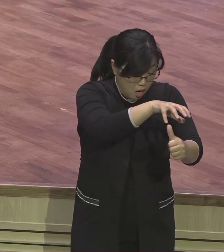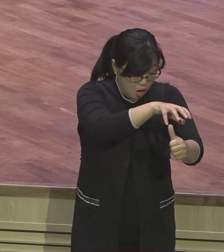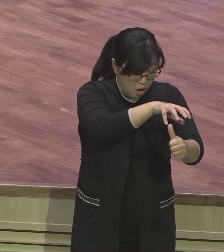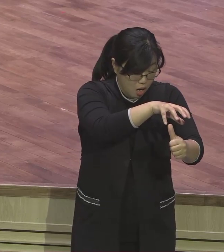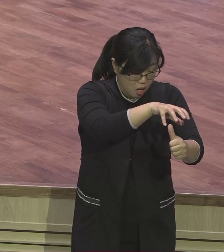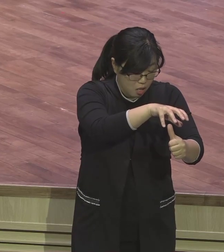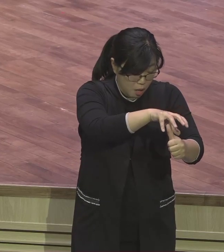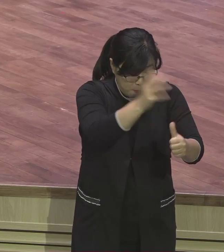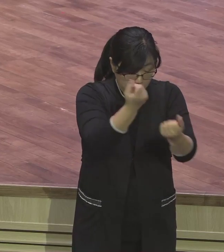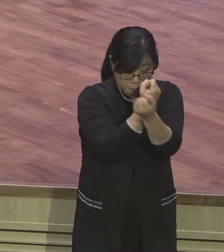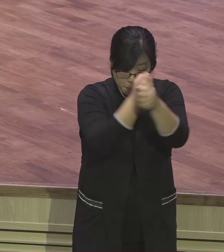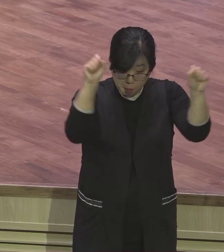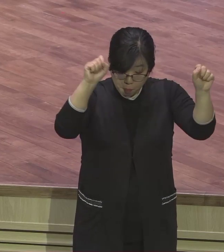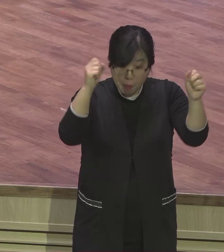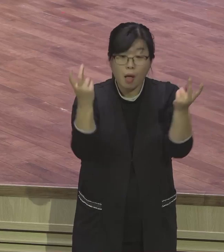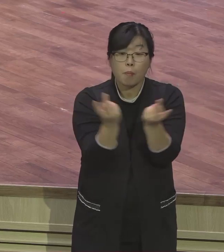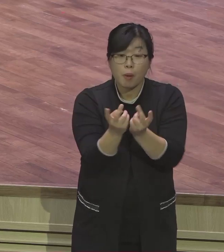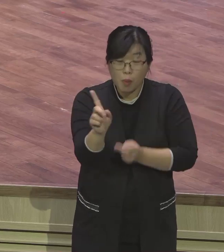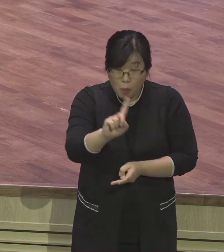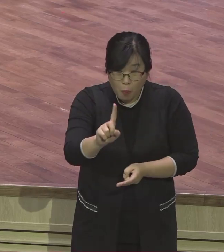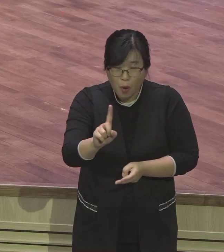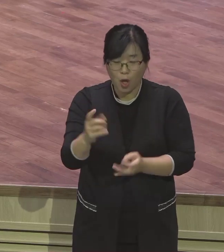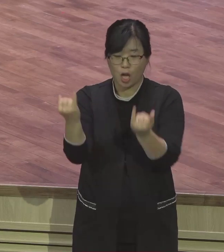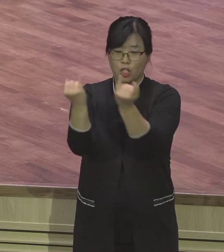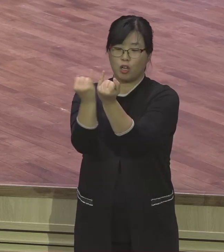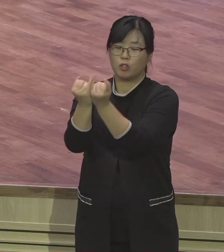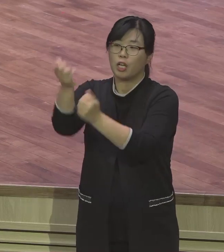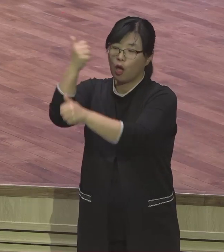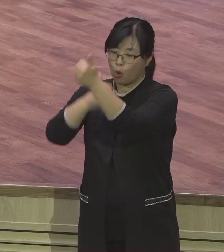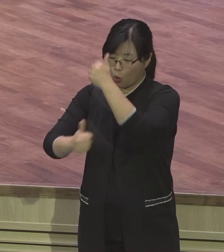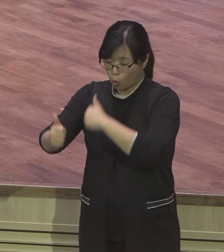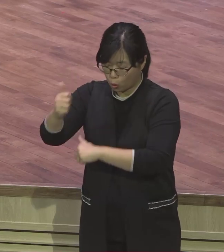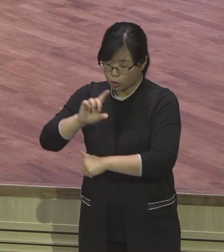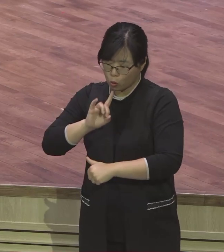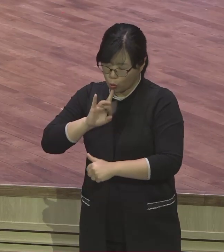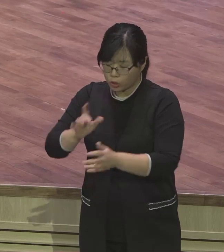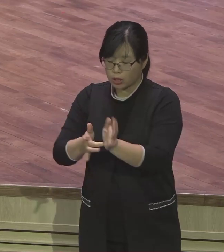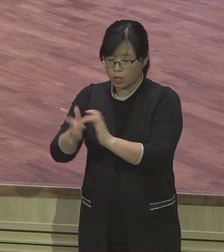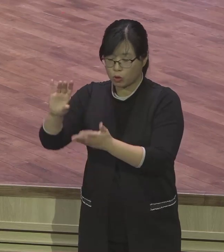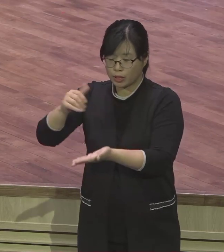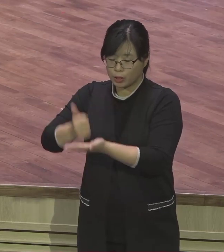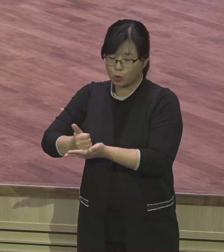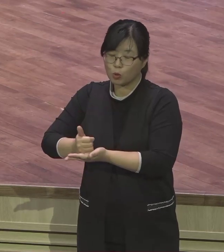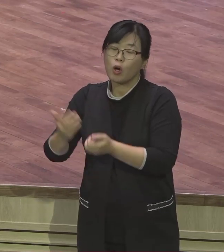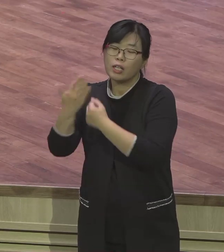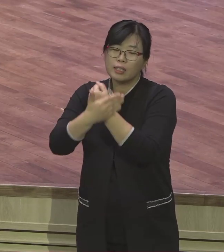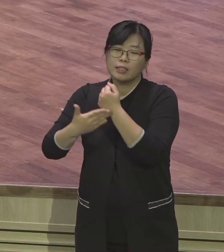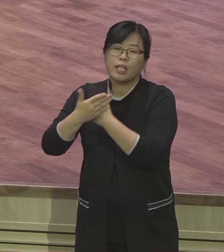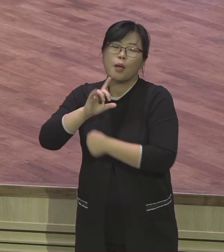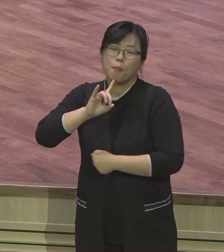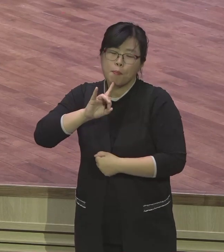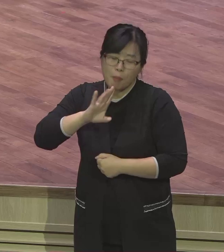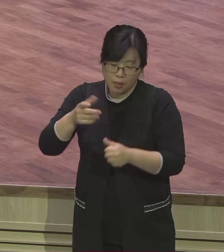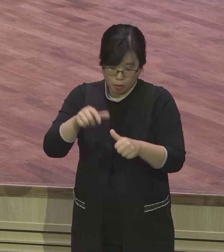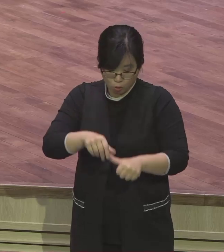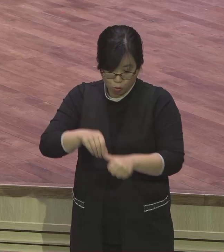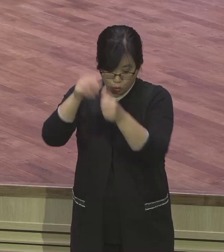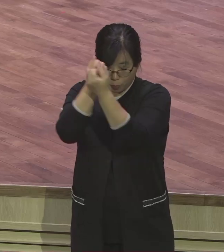예수 그리스도를 통한 유일한 해방의 메시지다. 빠져나오는 길, 해결받는 길은,